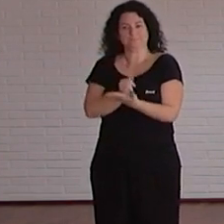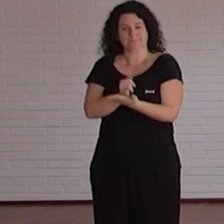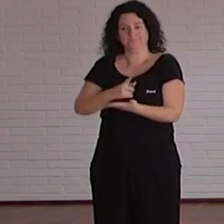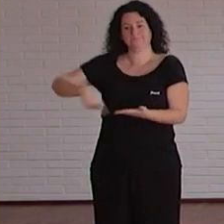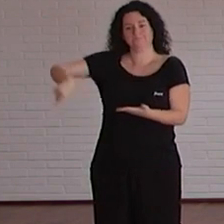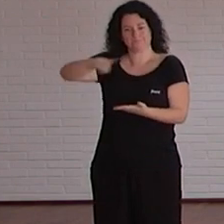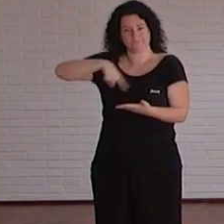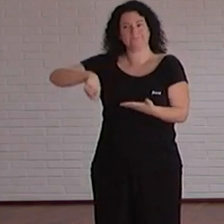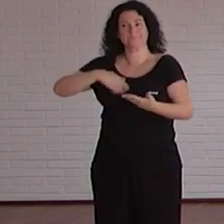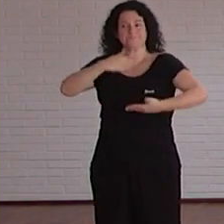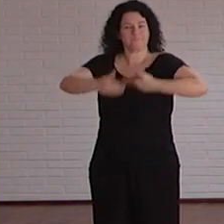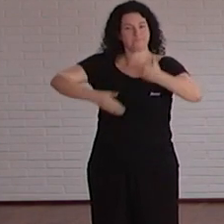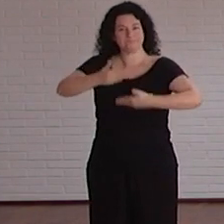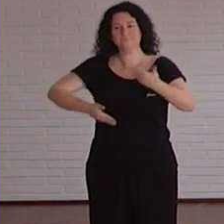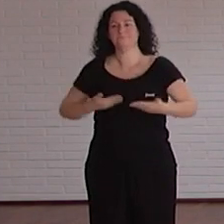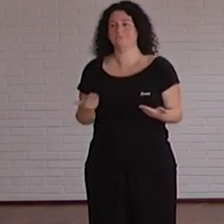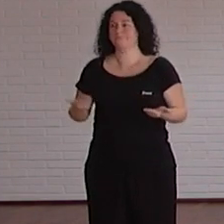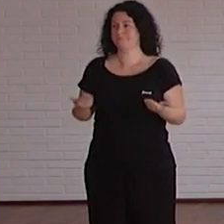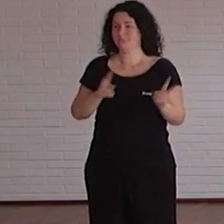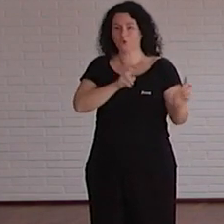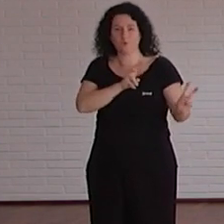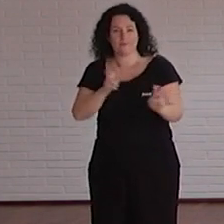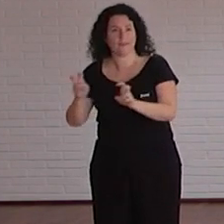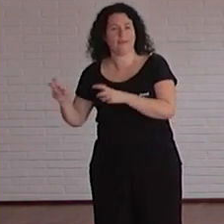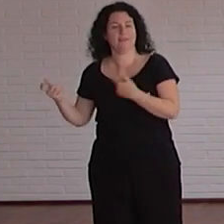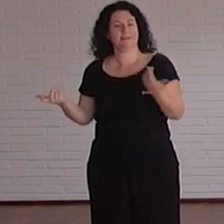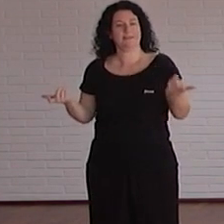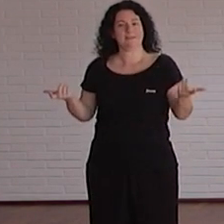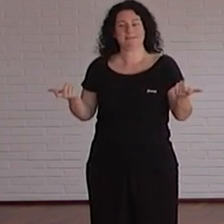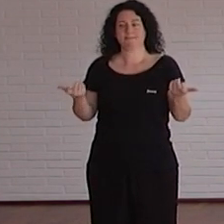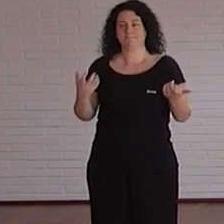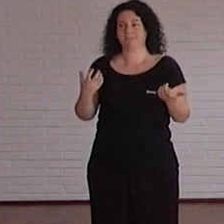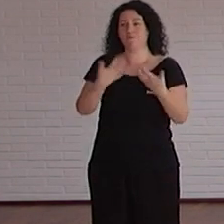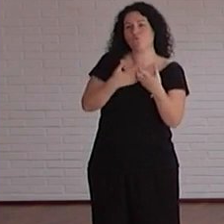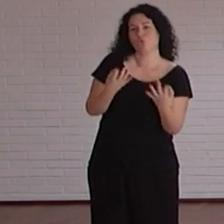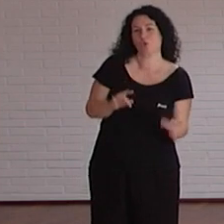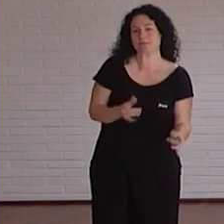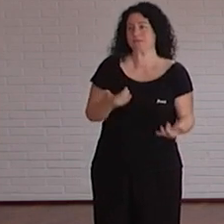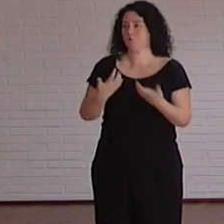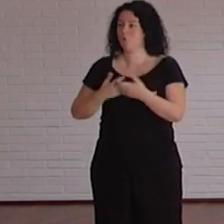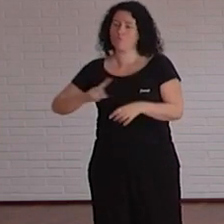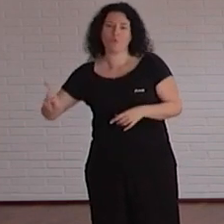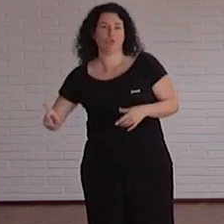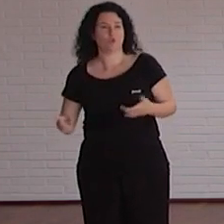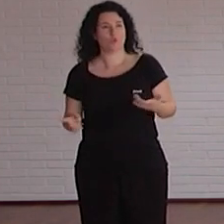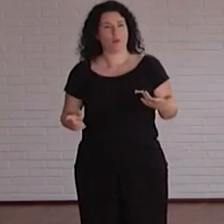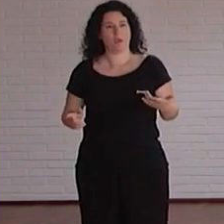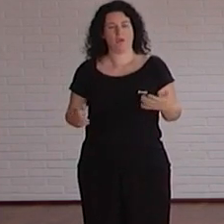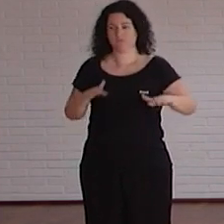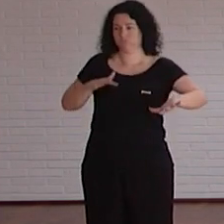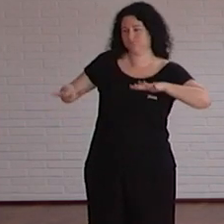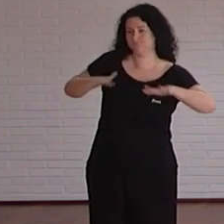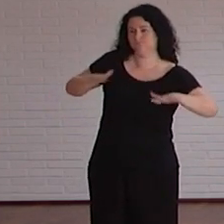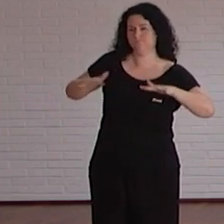para poner en marcha todas estas novedades y para ver qué funciona qué no funciona ser ese motor de cambio para luego